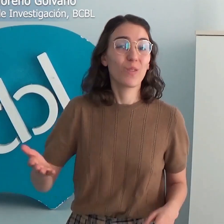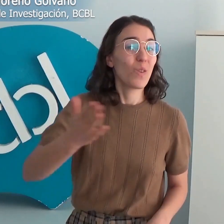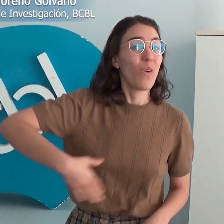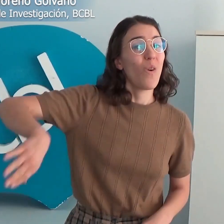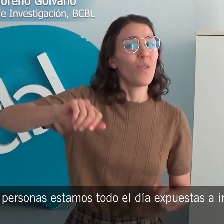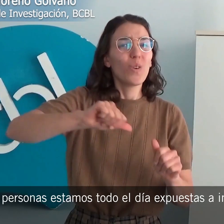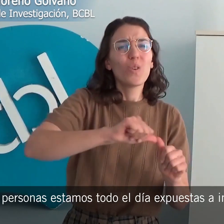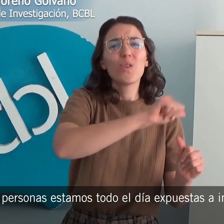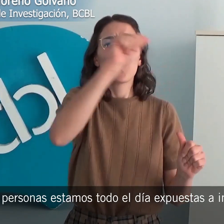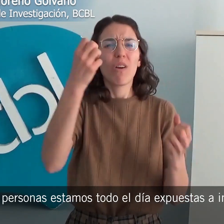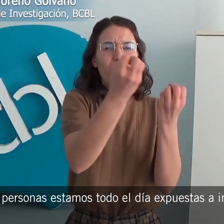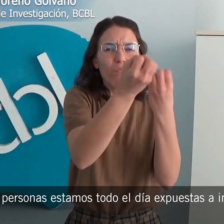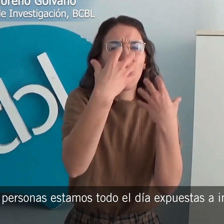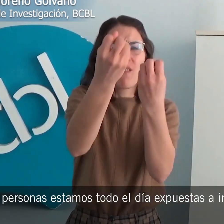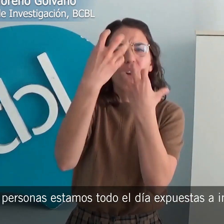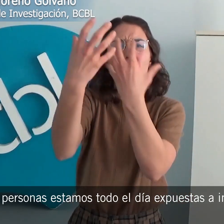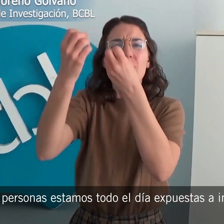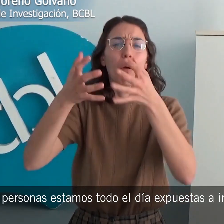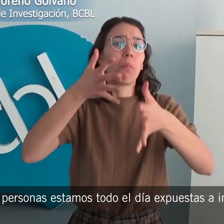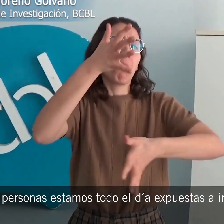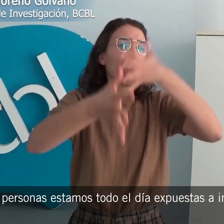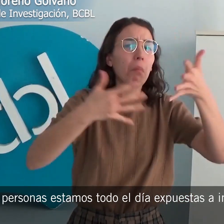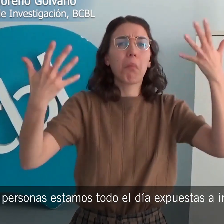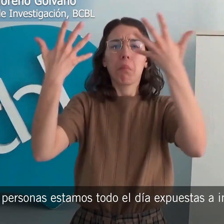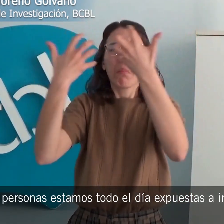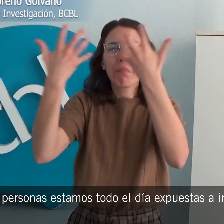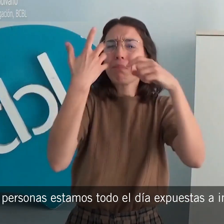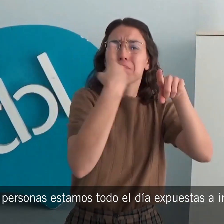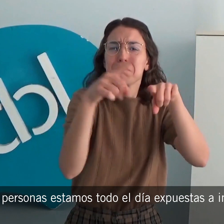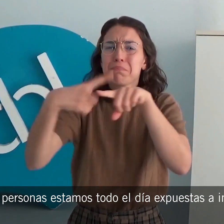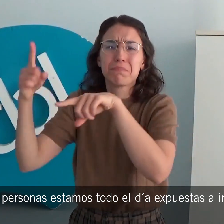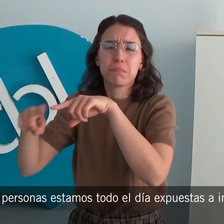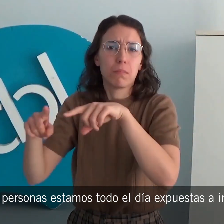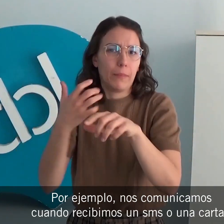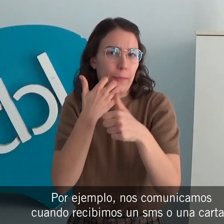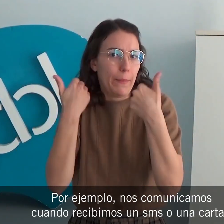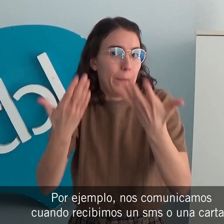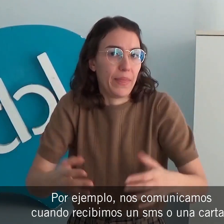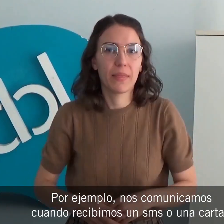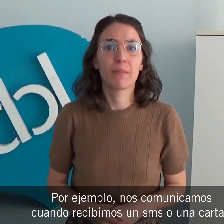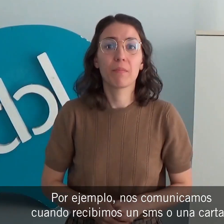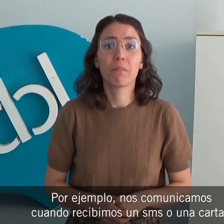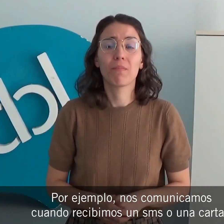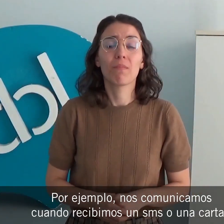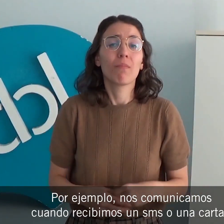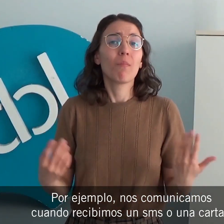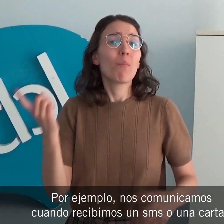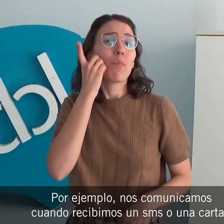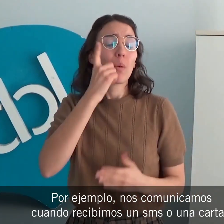Las personas estamos todo el día expuestas a información. Por ejemplo, nos comunicamos